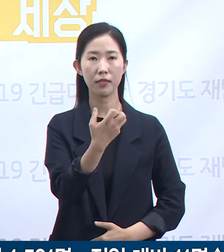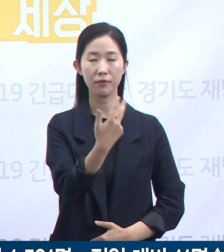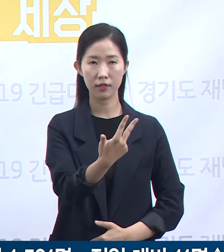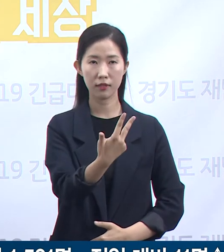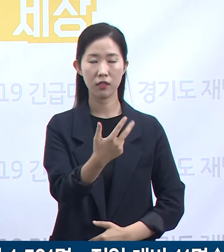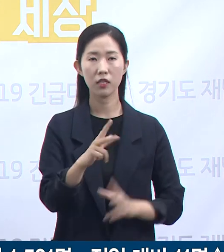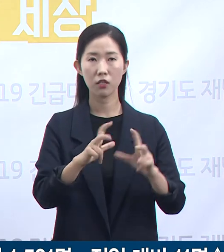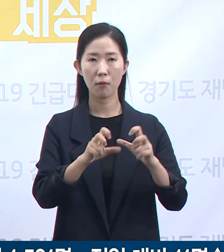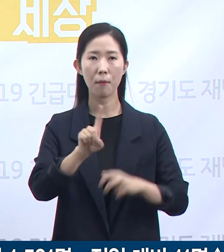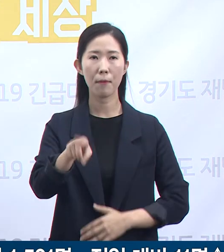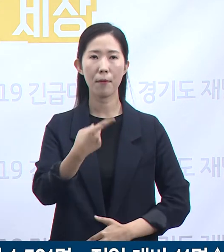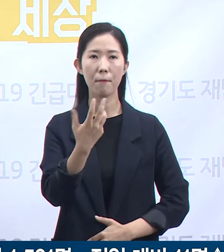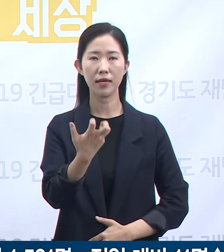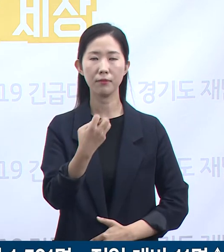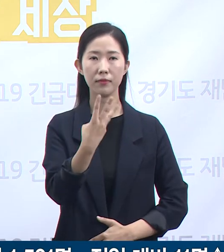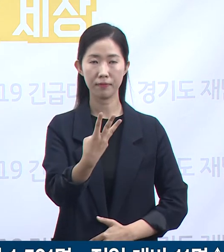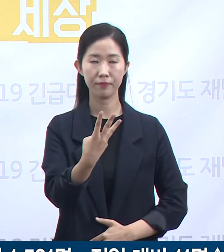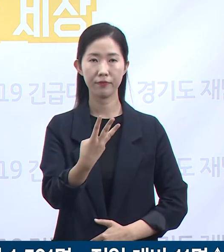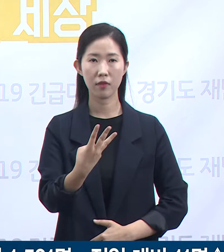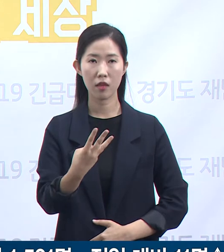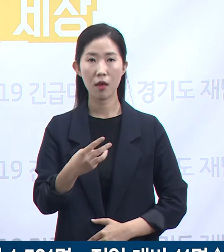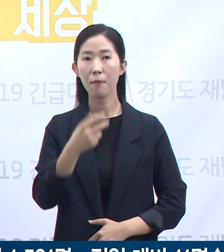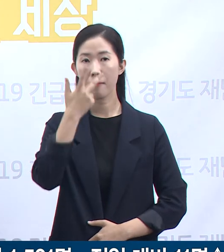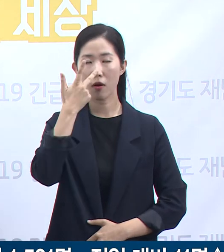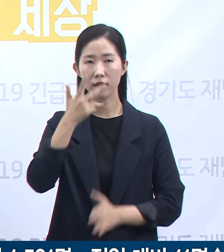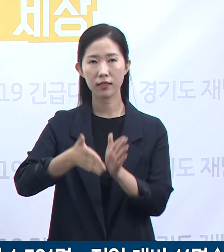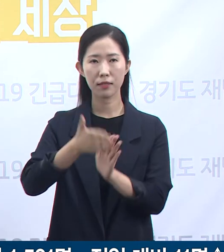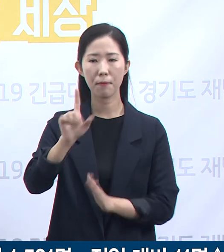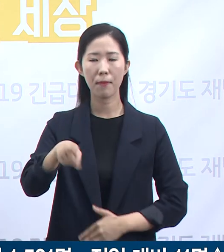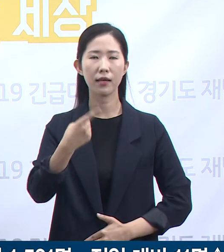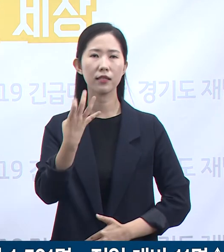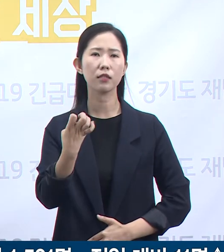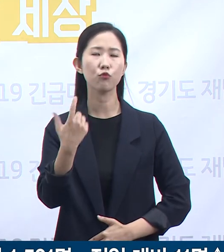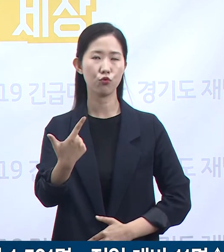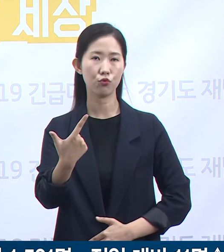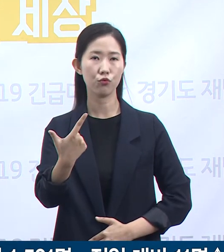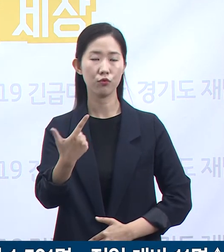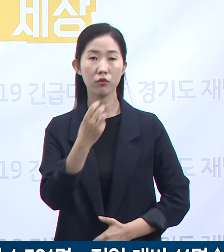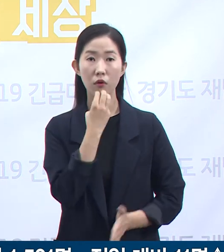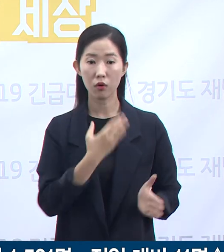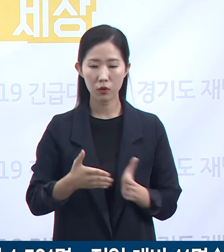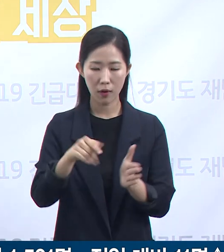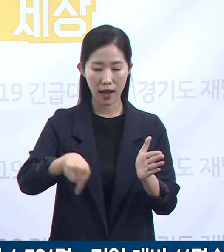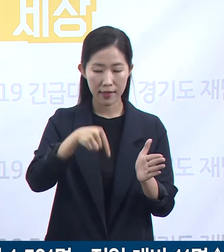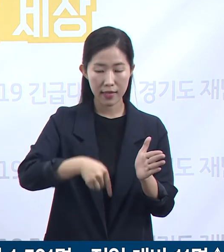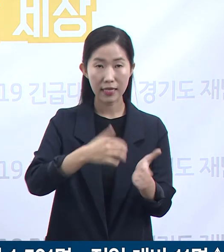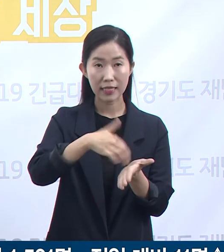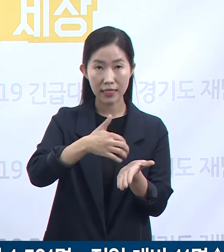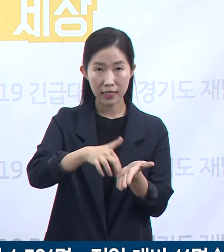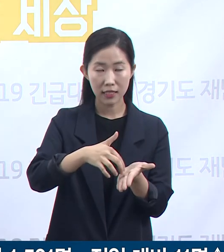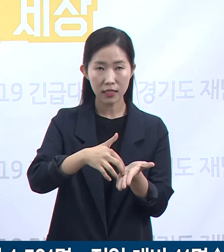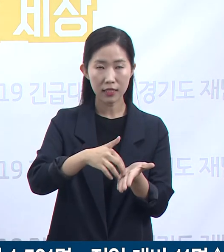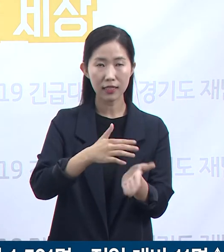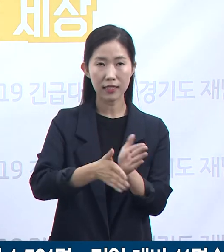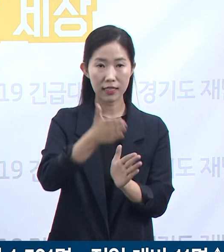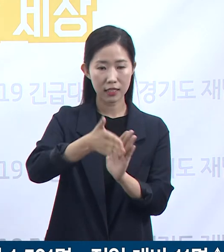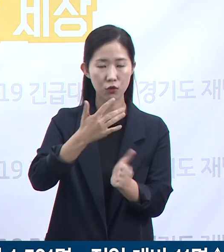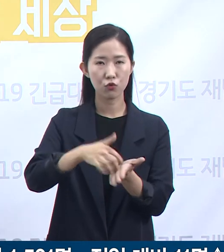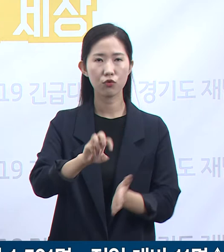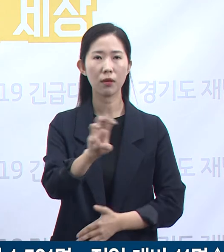성남시 183명, 평택시 146명 순으로 도내 30개 시군에서 확진자가 발생하였습니다.